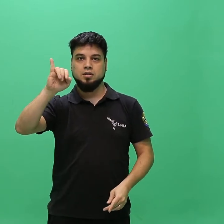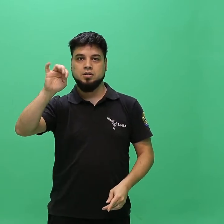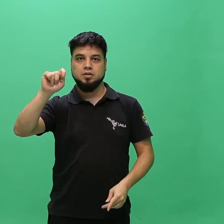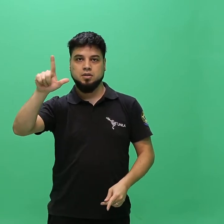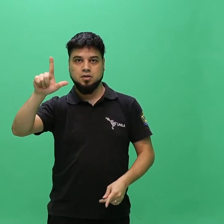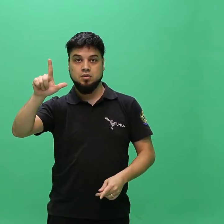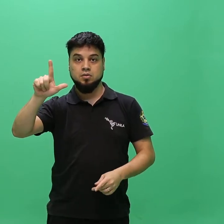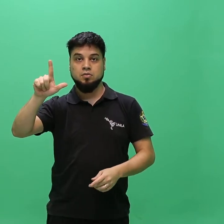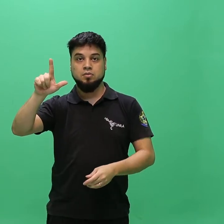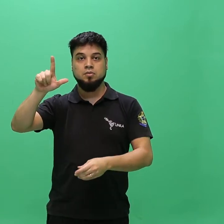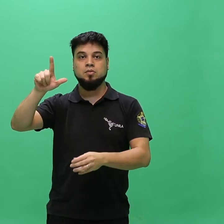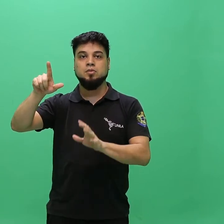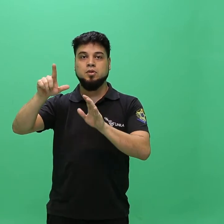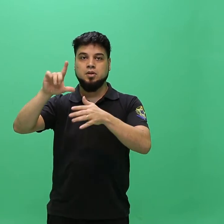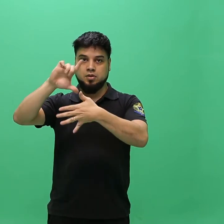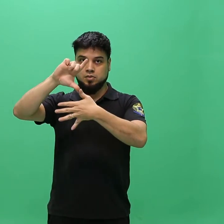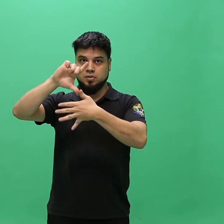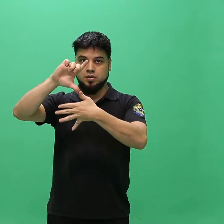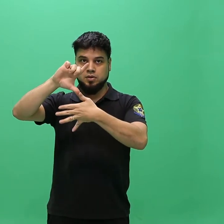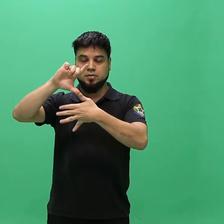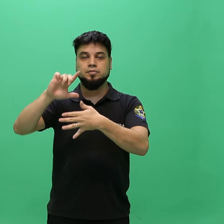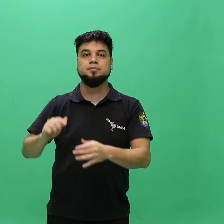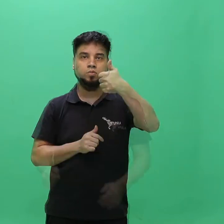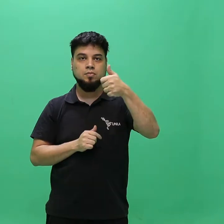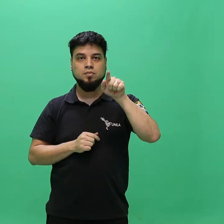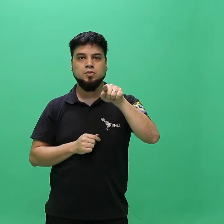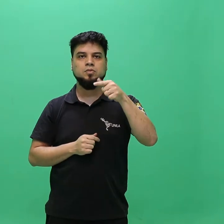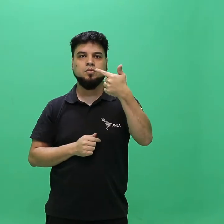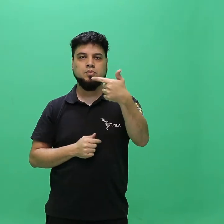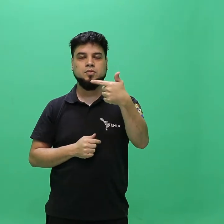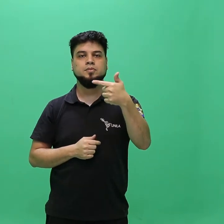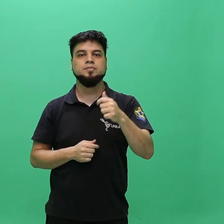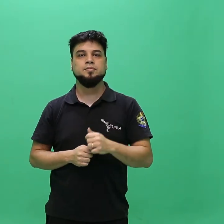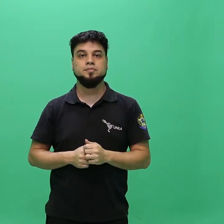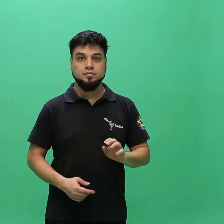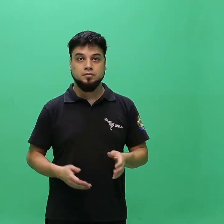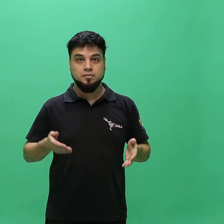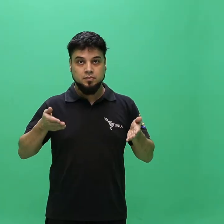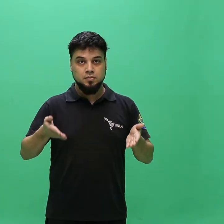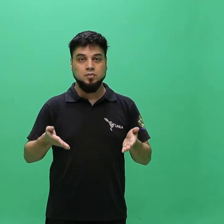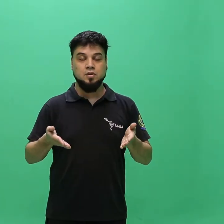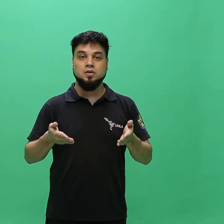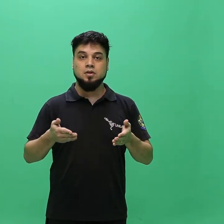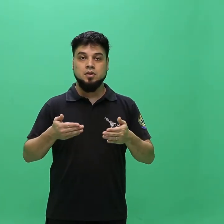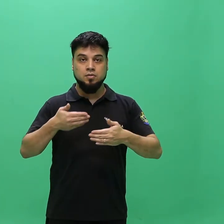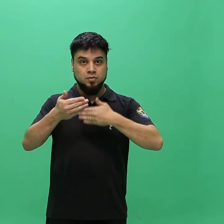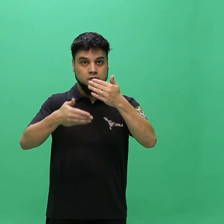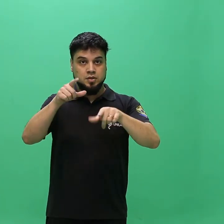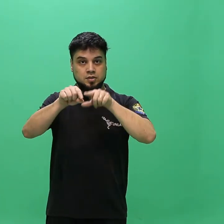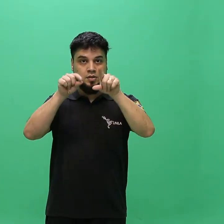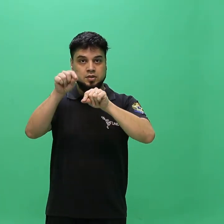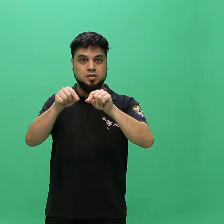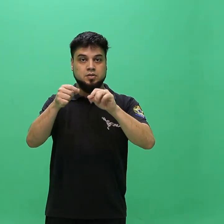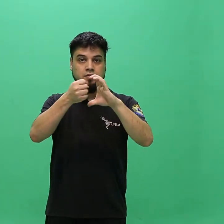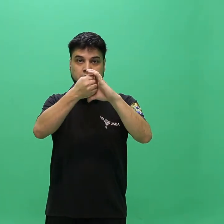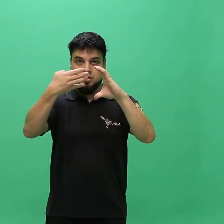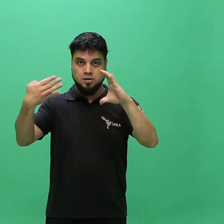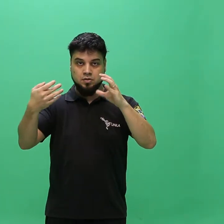UNILA. 1.2. O presente processo seletivo, regido por este